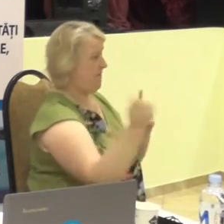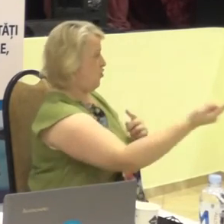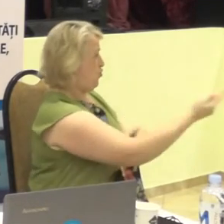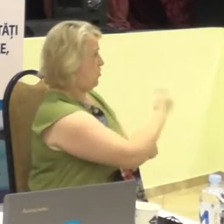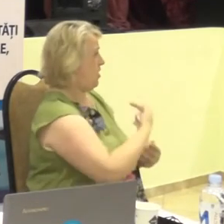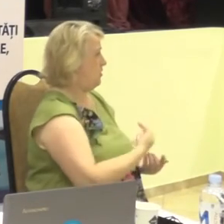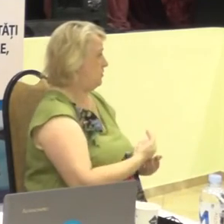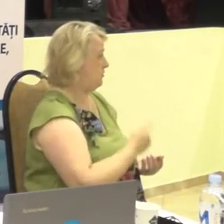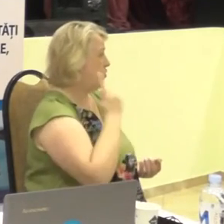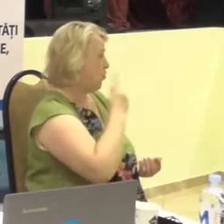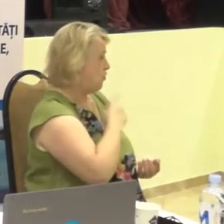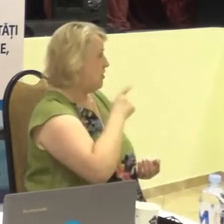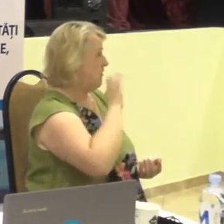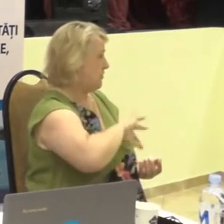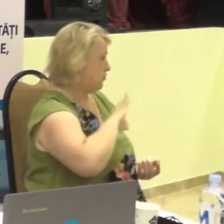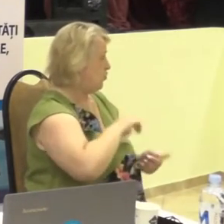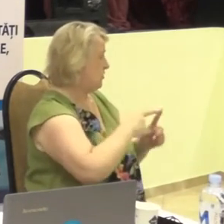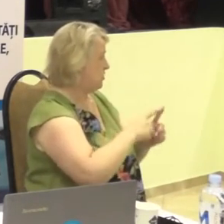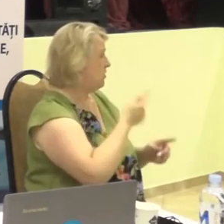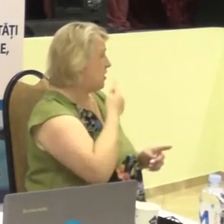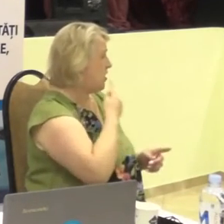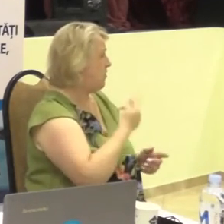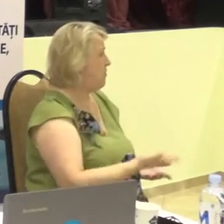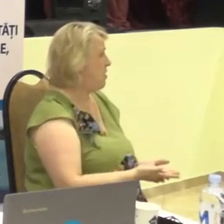Surzi folosesc pe cei din jur.